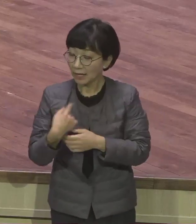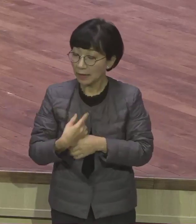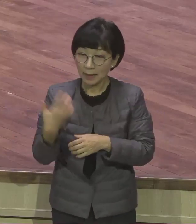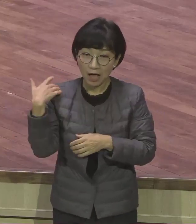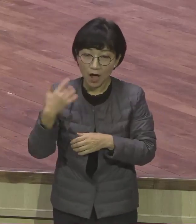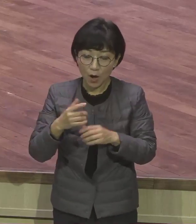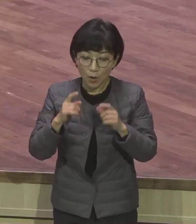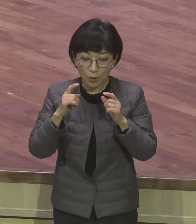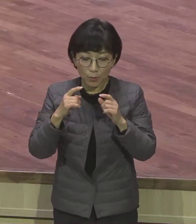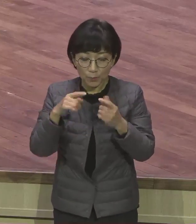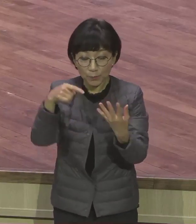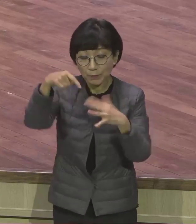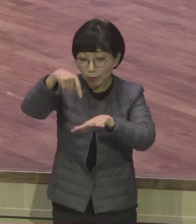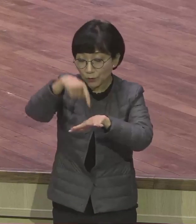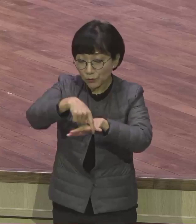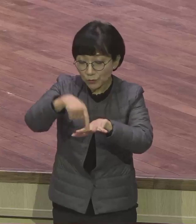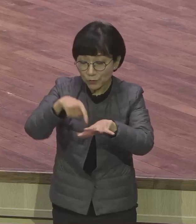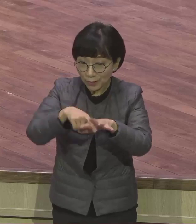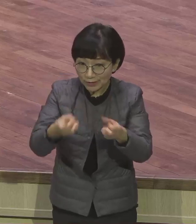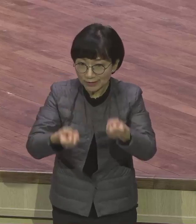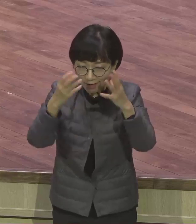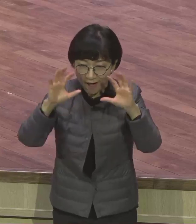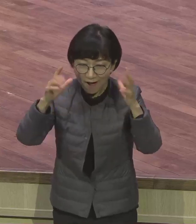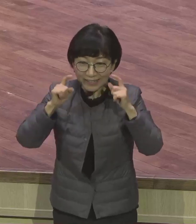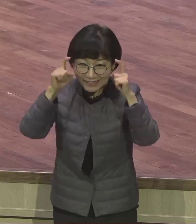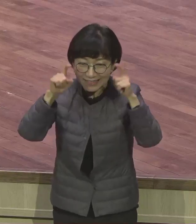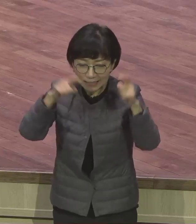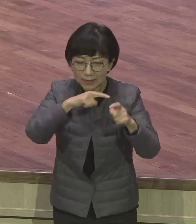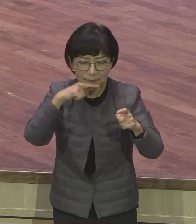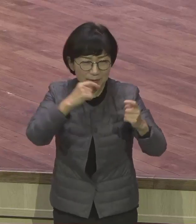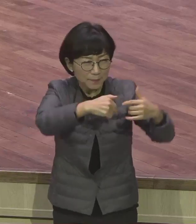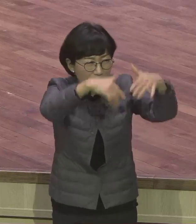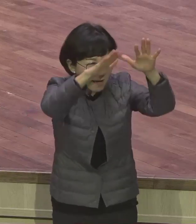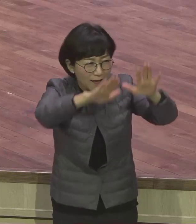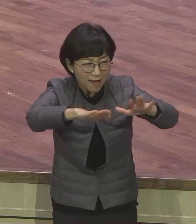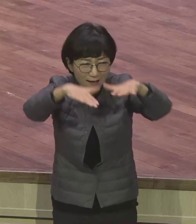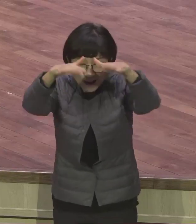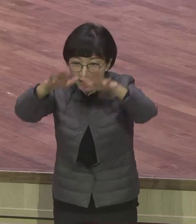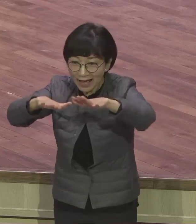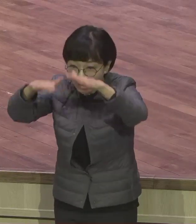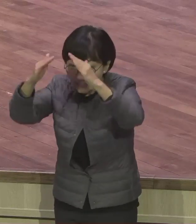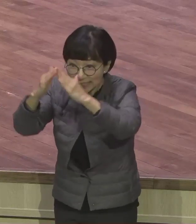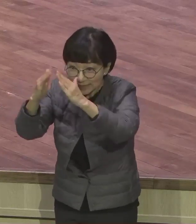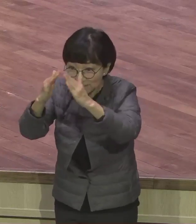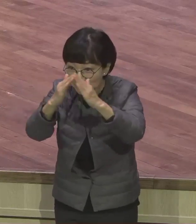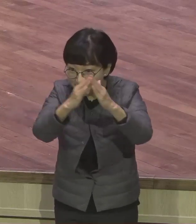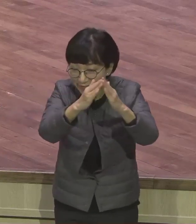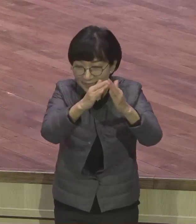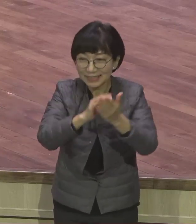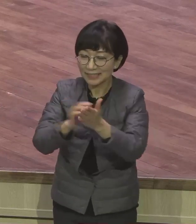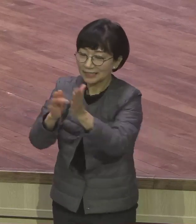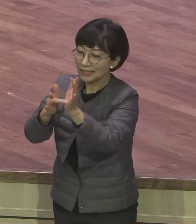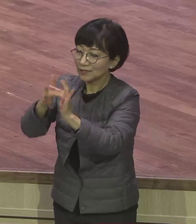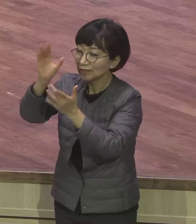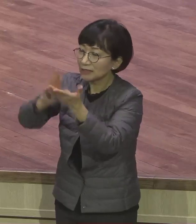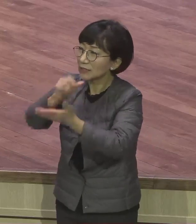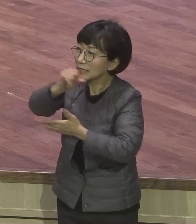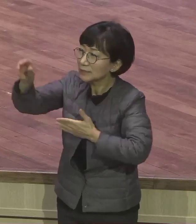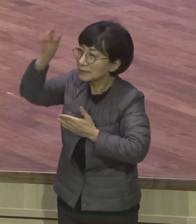바른 집 피를 바른 자 예수 그리토 십자가의 보혈의 피를 가진 자